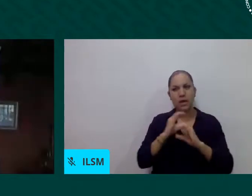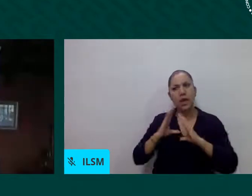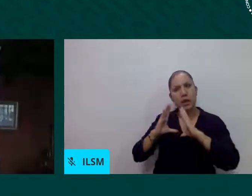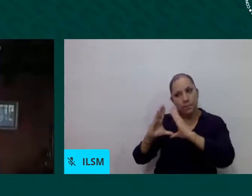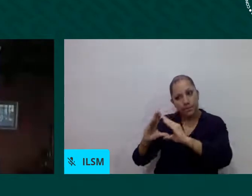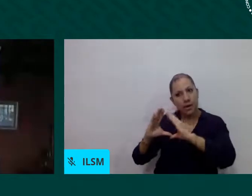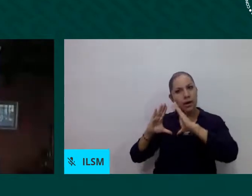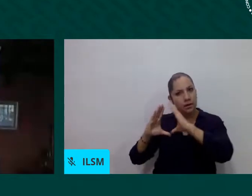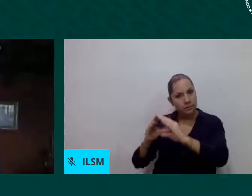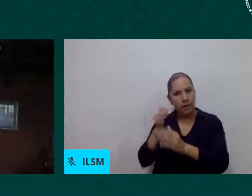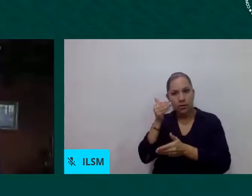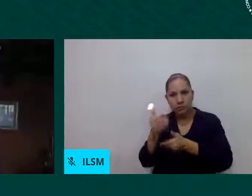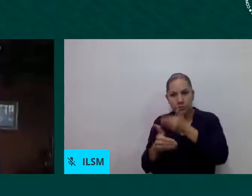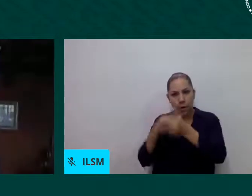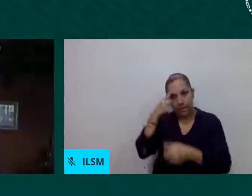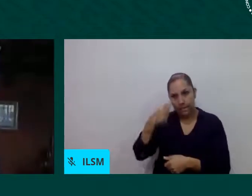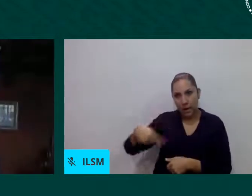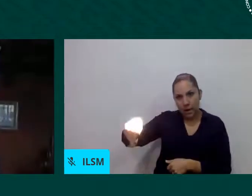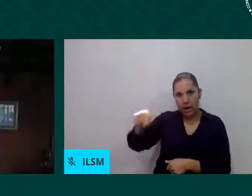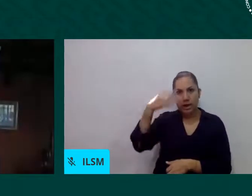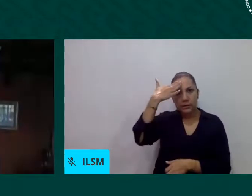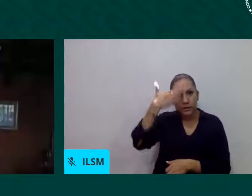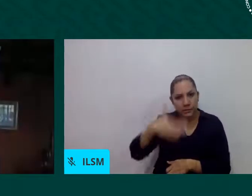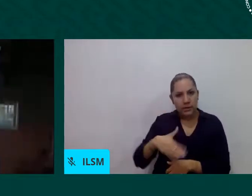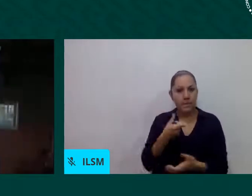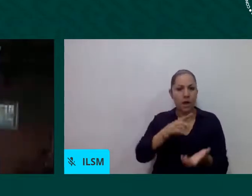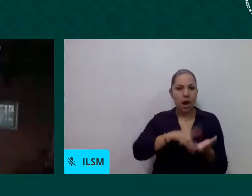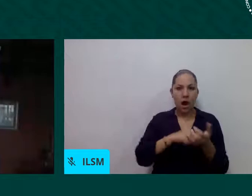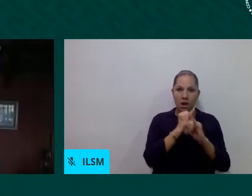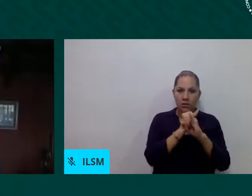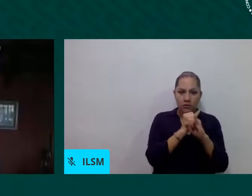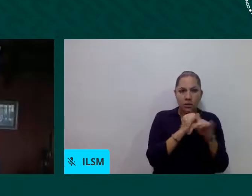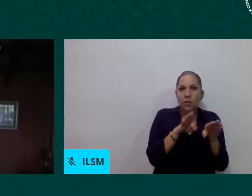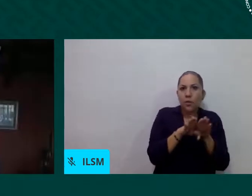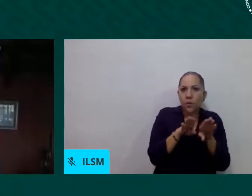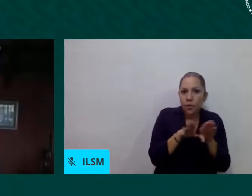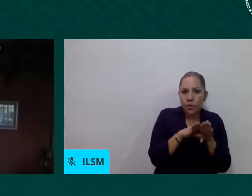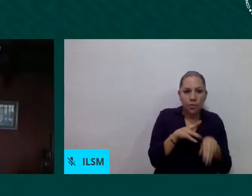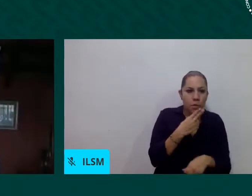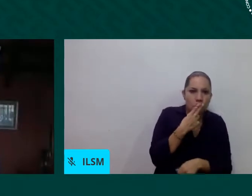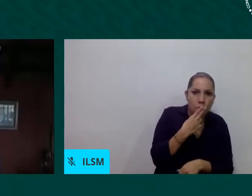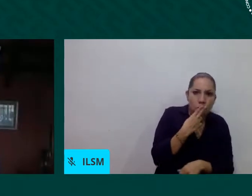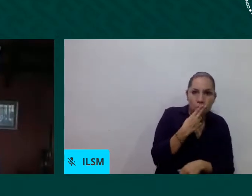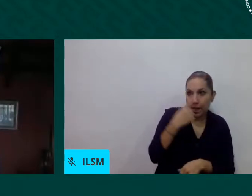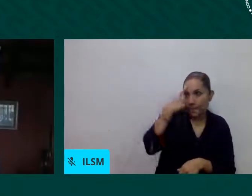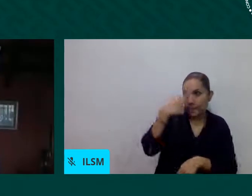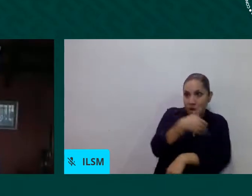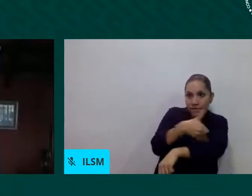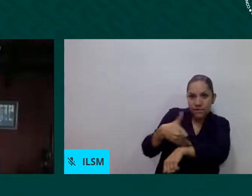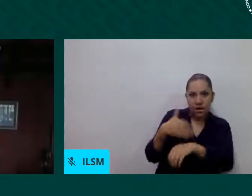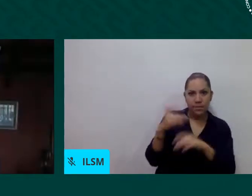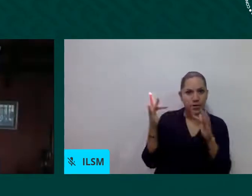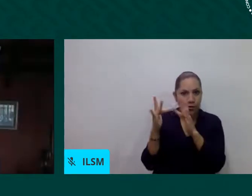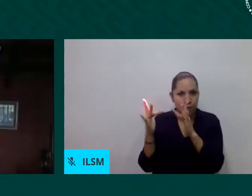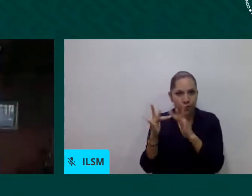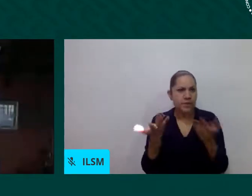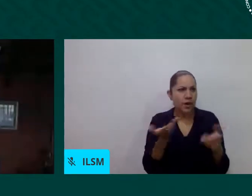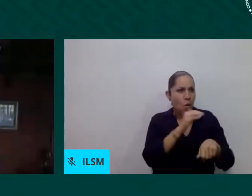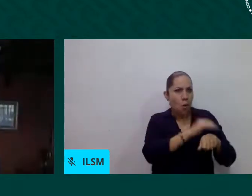contacto con sus familias o con sus amistades, es decir, con su pasado y su presente.